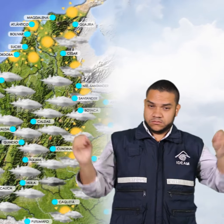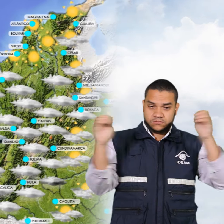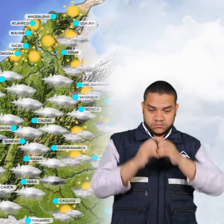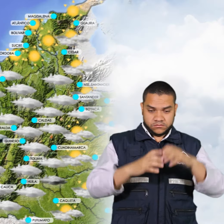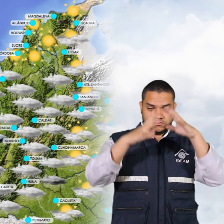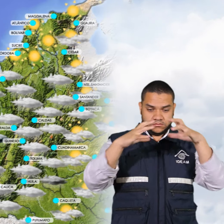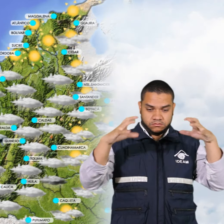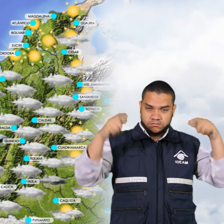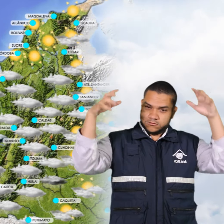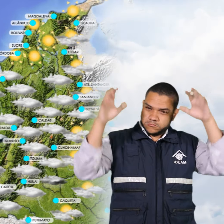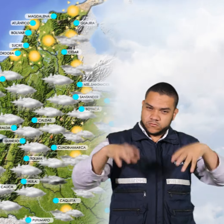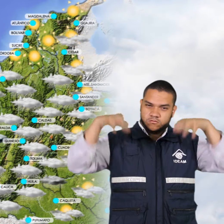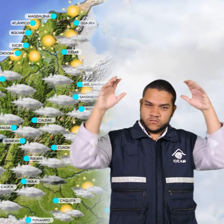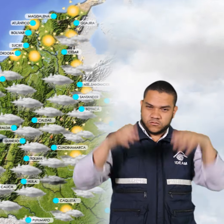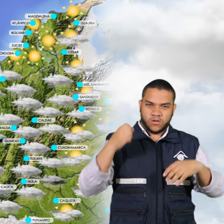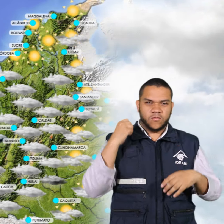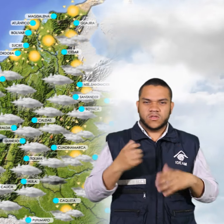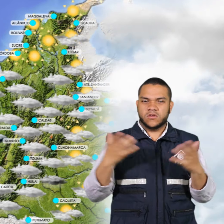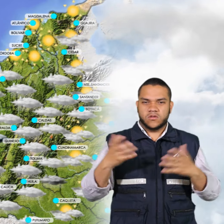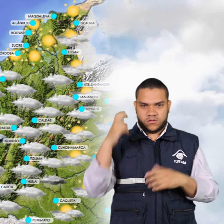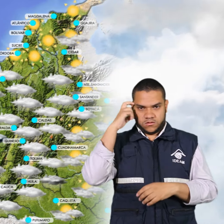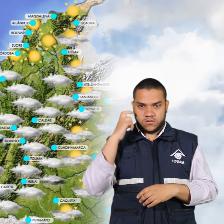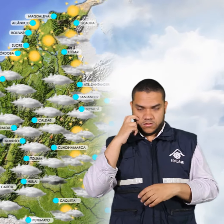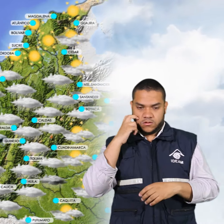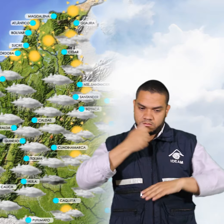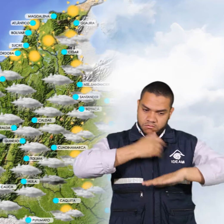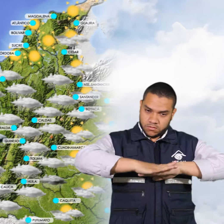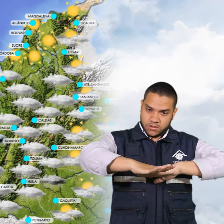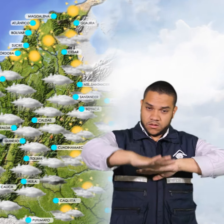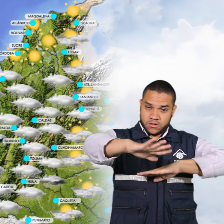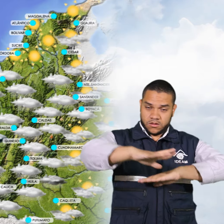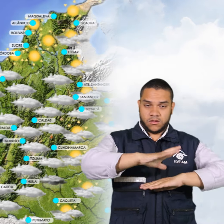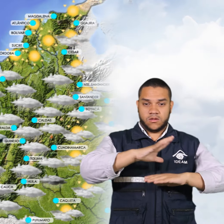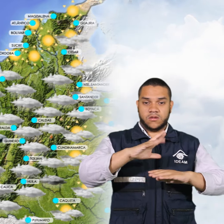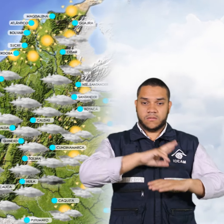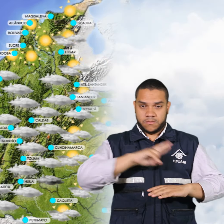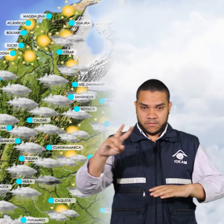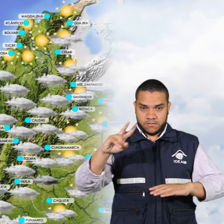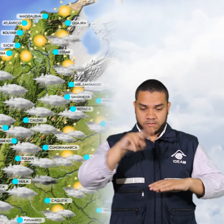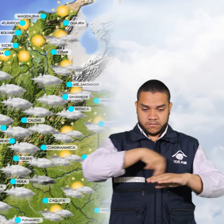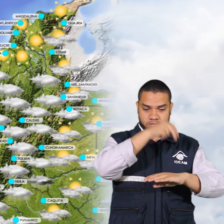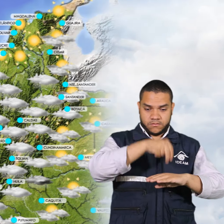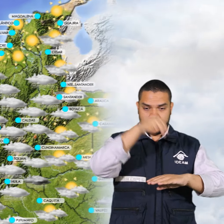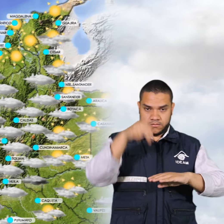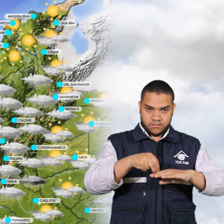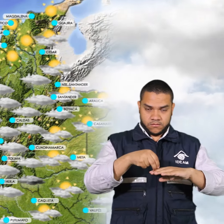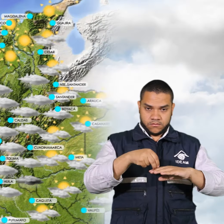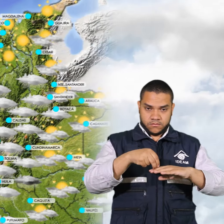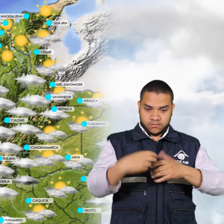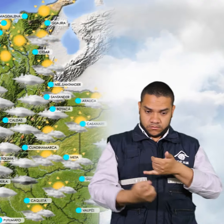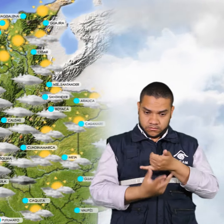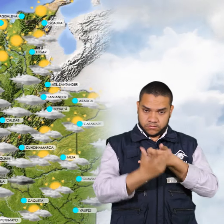precipitaciones fuertes especialmente en chocó y zonas de costa de valle cauca y nariño en la región andina se prevén